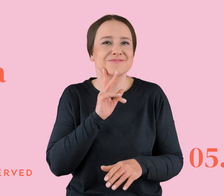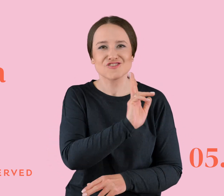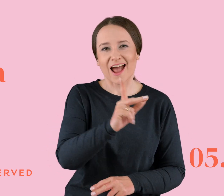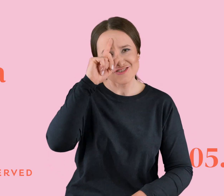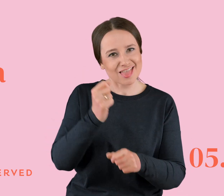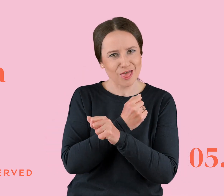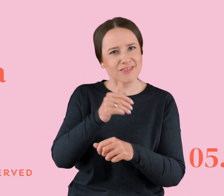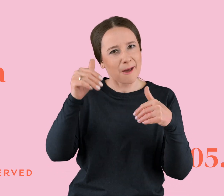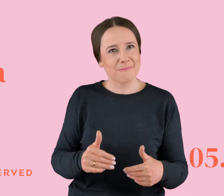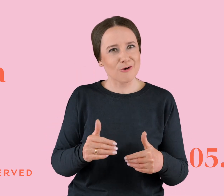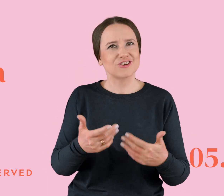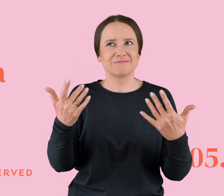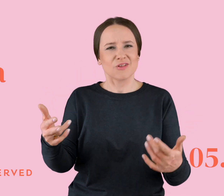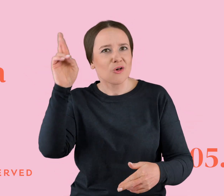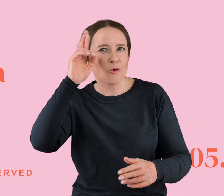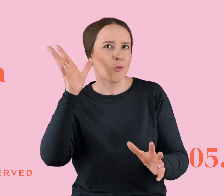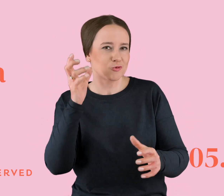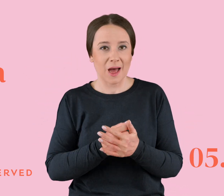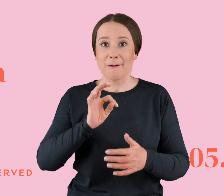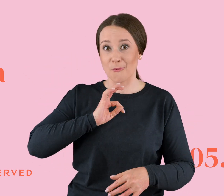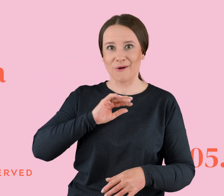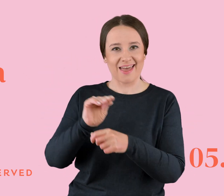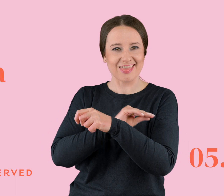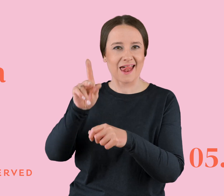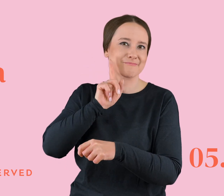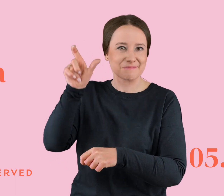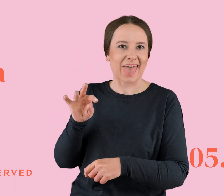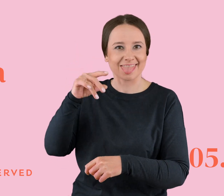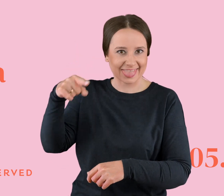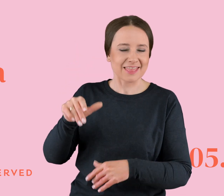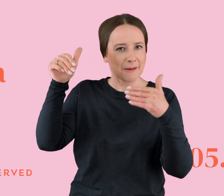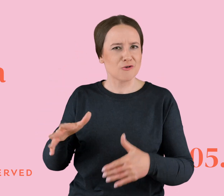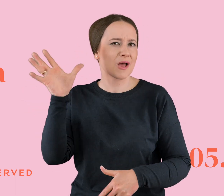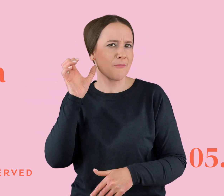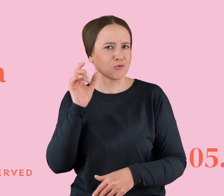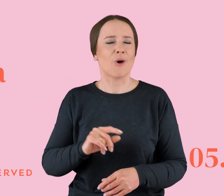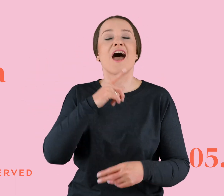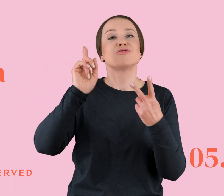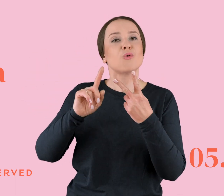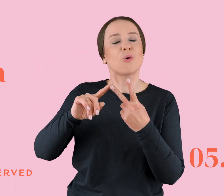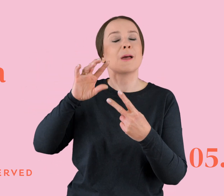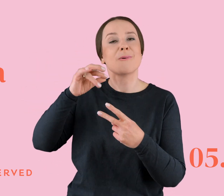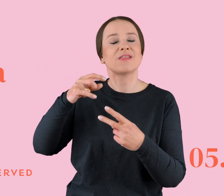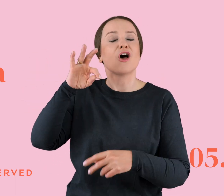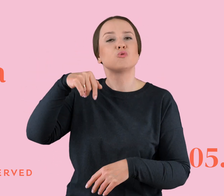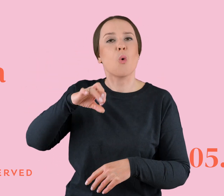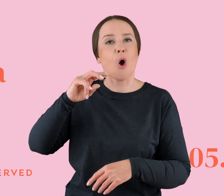usłyszana. I mój terapeuta, Ted, możecie więcej sobie o nim posłuchać właśnie w moim drugim podcaście, czyli tu u Okuniewska, Ted wczoraj na sesji